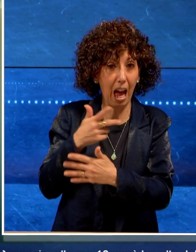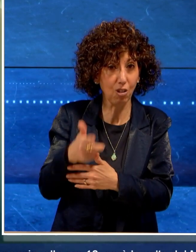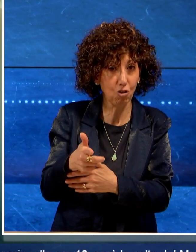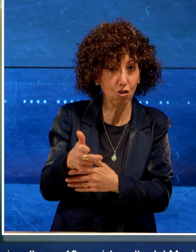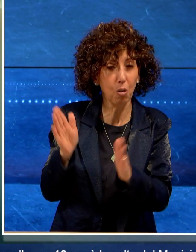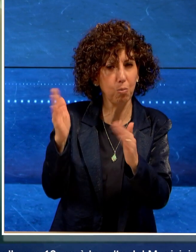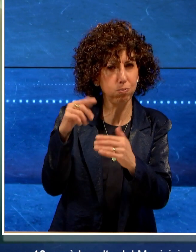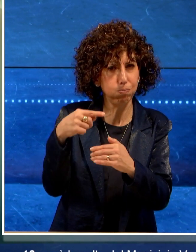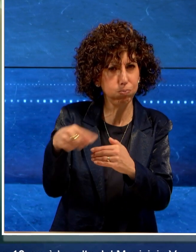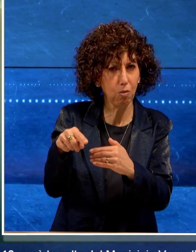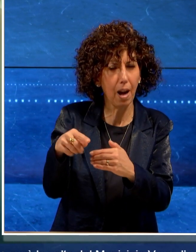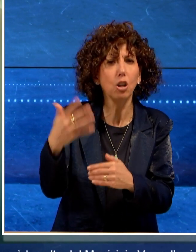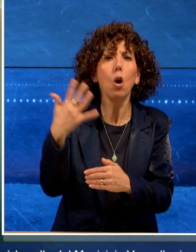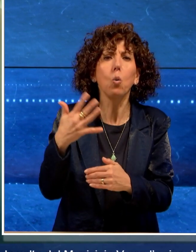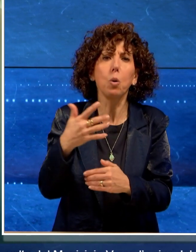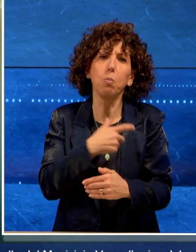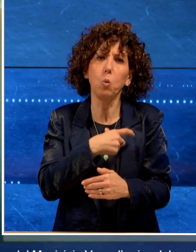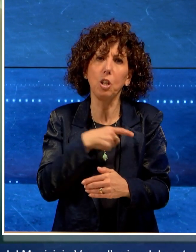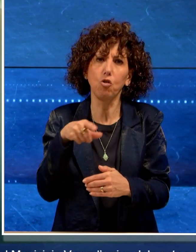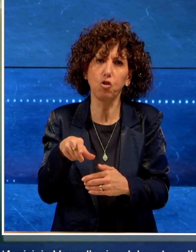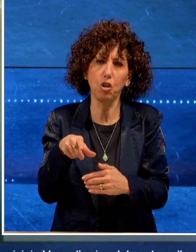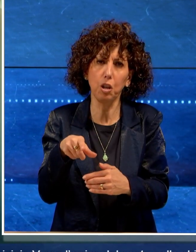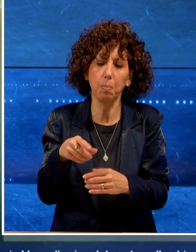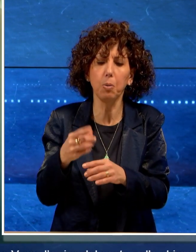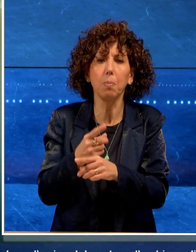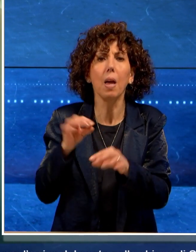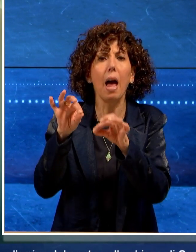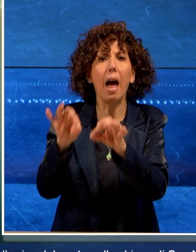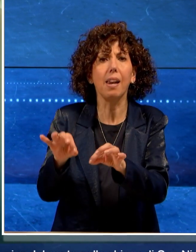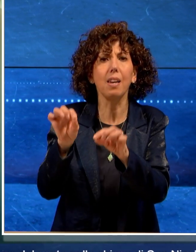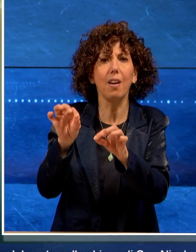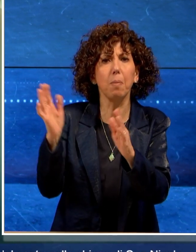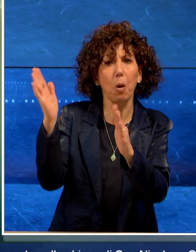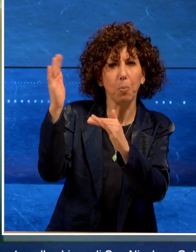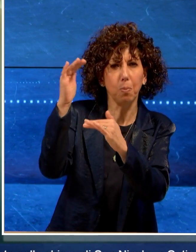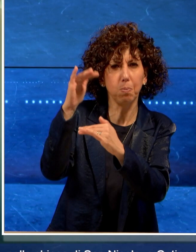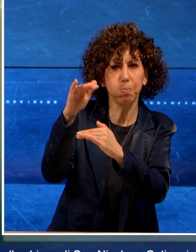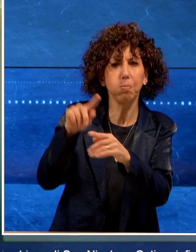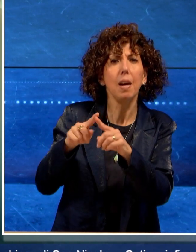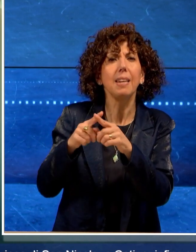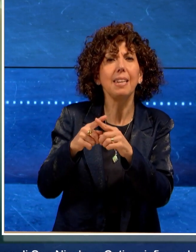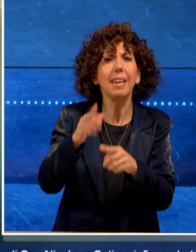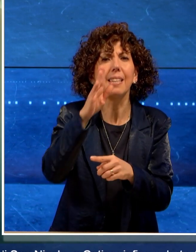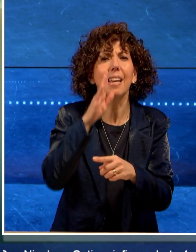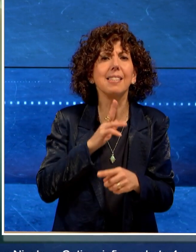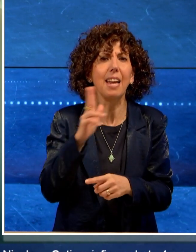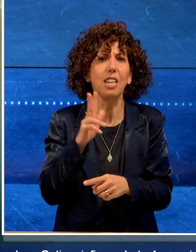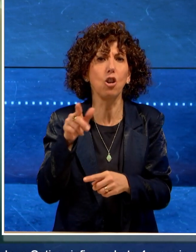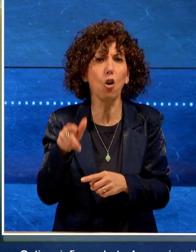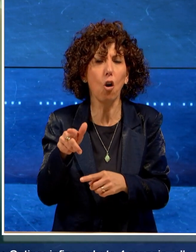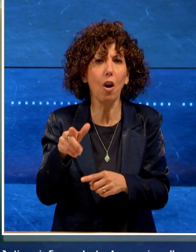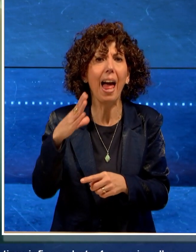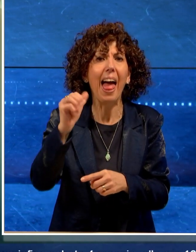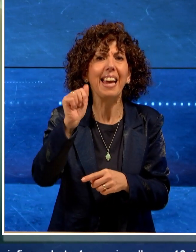volta del quinto municipio con l'arrivo del Santo nella chiesa di San Nicola